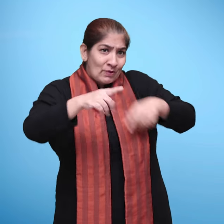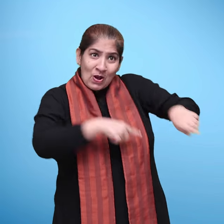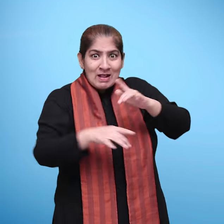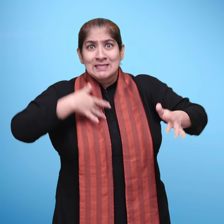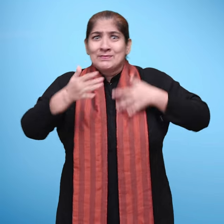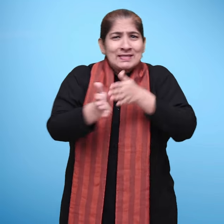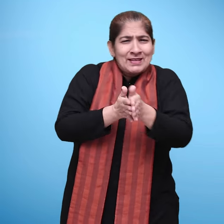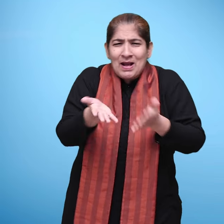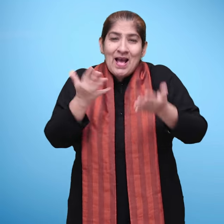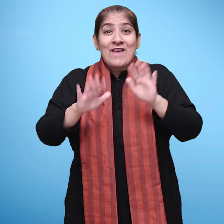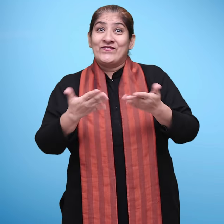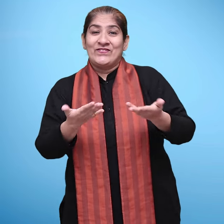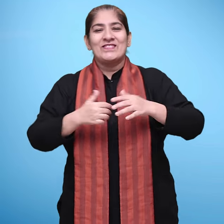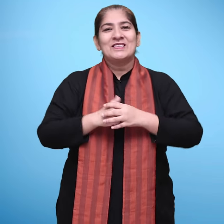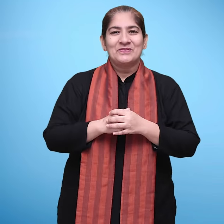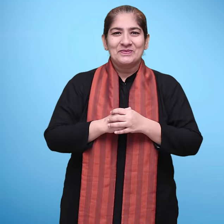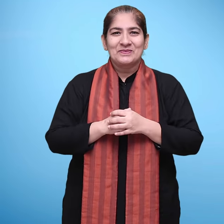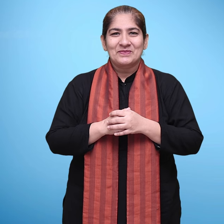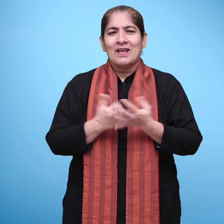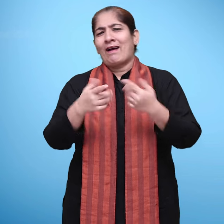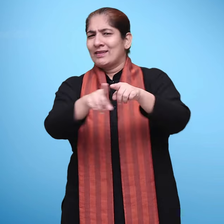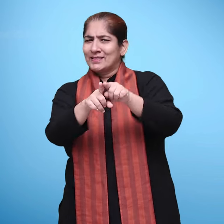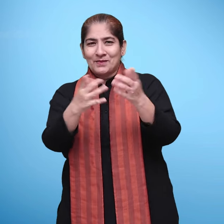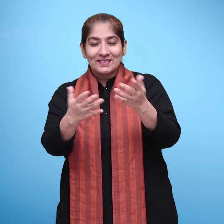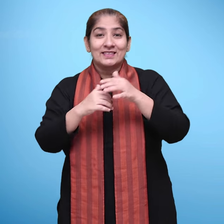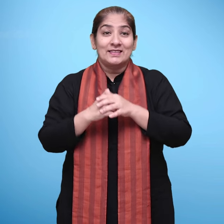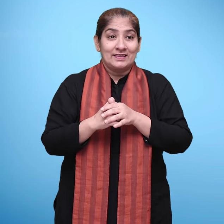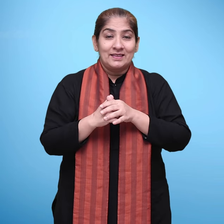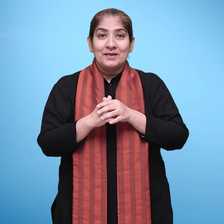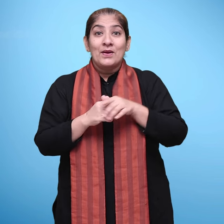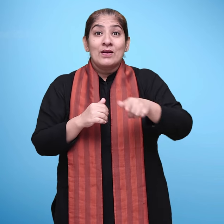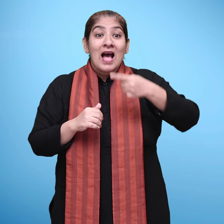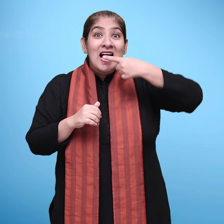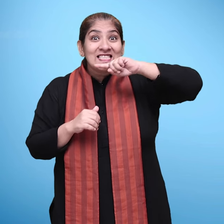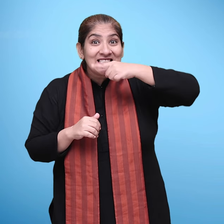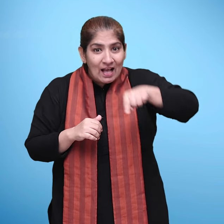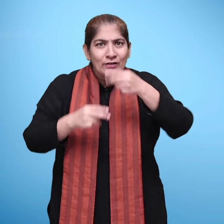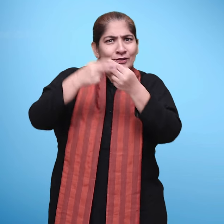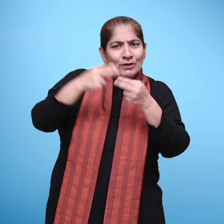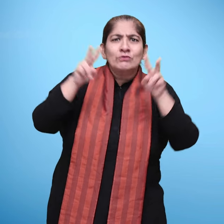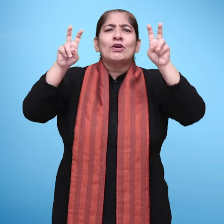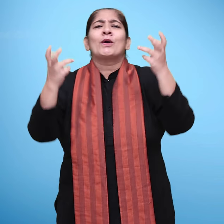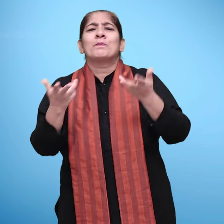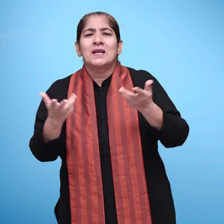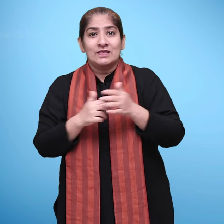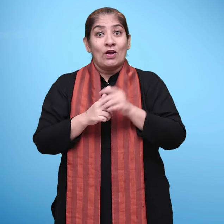अनमान लगाने में भी आसानी होती है उधारण के लिए भुटे कहानी में नीना, नाना,